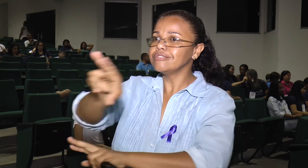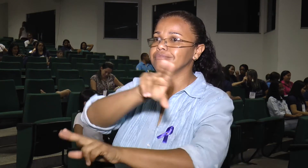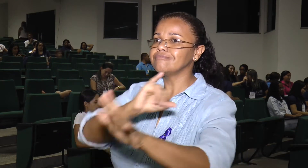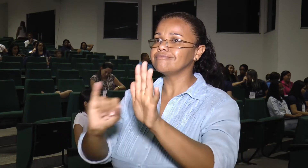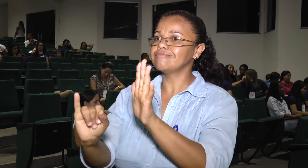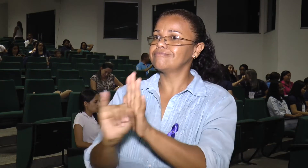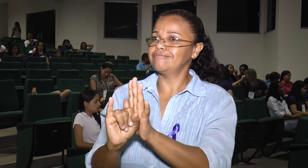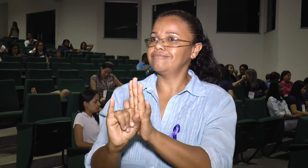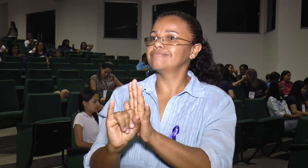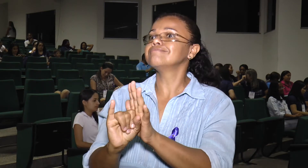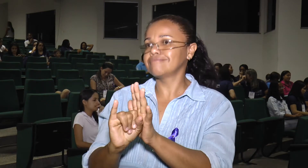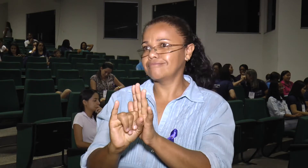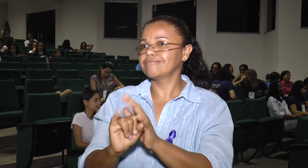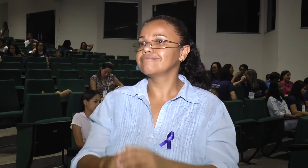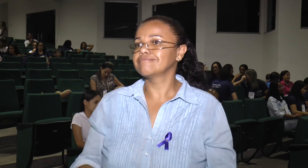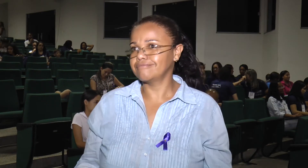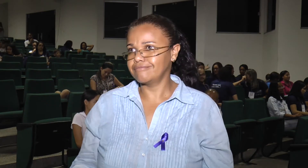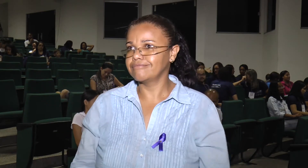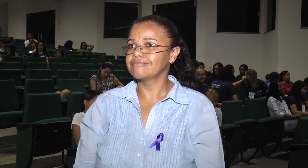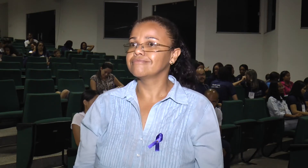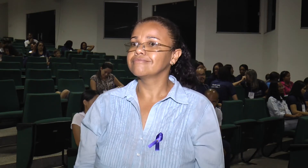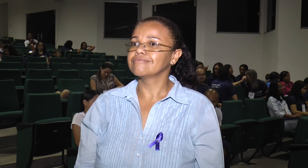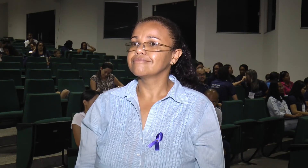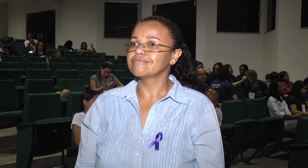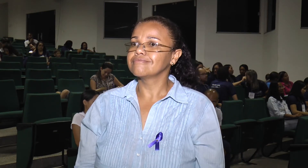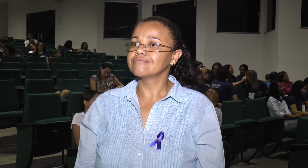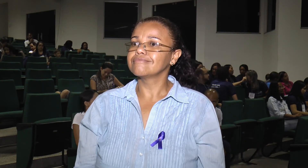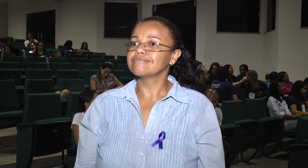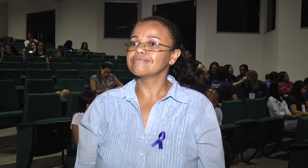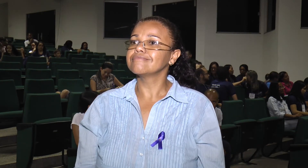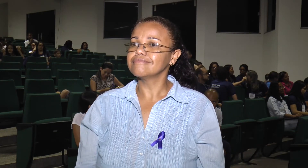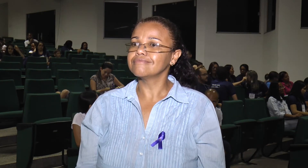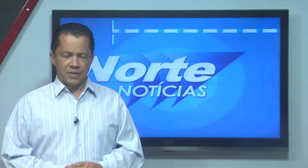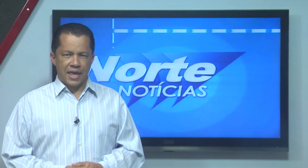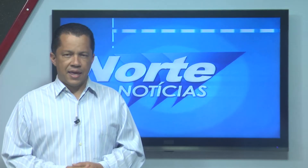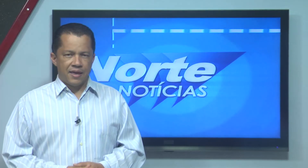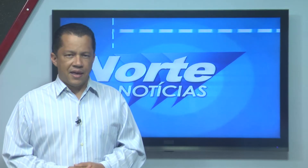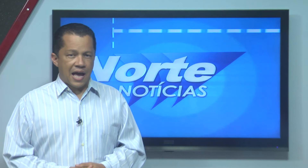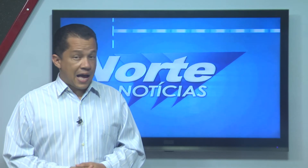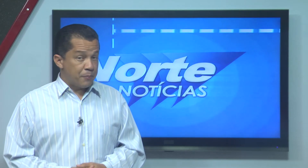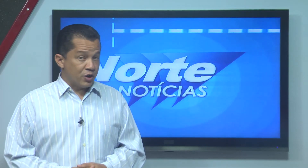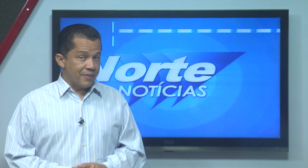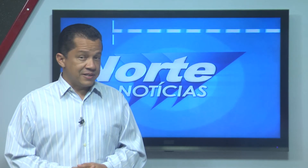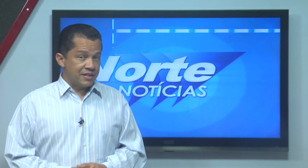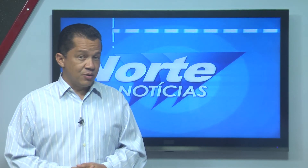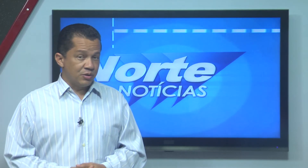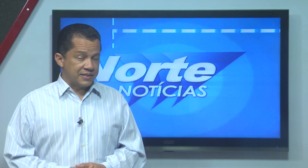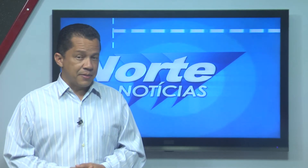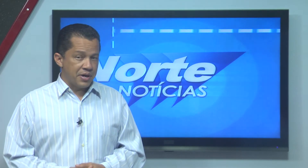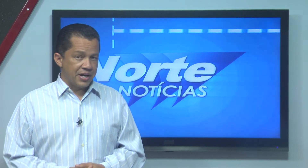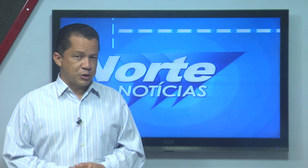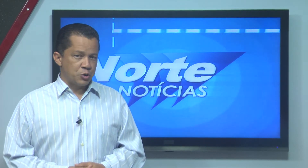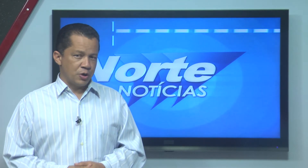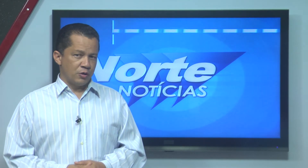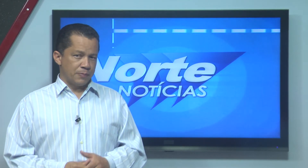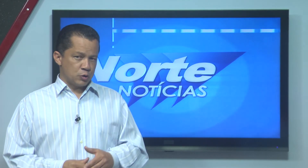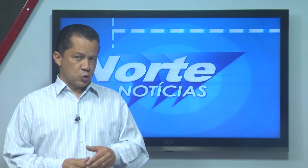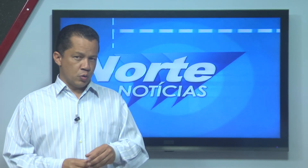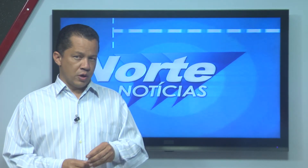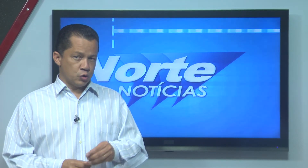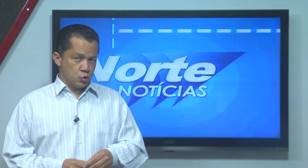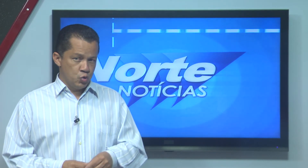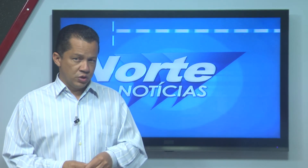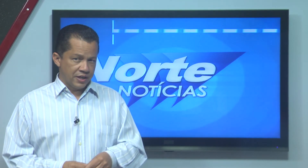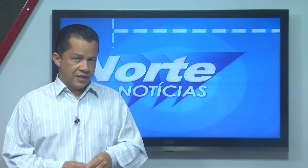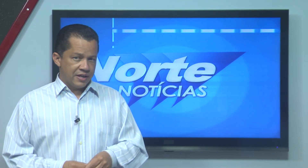esse contato maior Essa comunicação maior E isso é a identidade surda A programação da Semana Nacional da